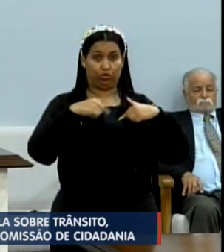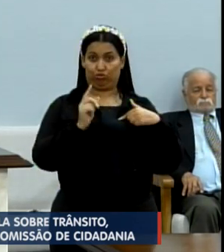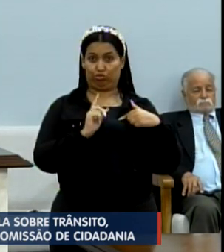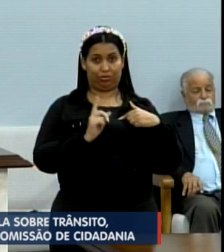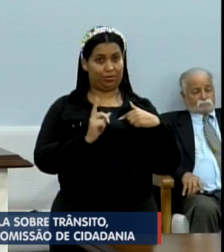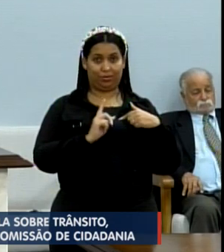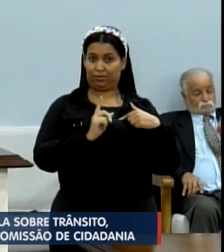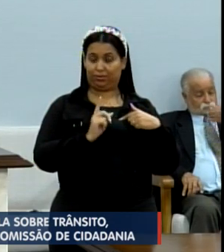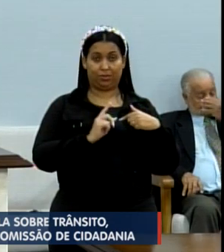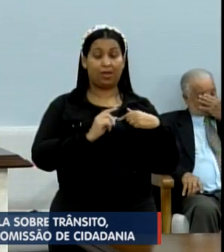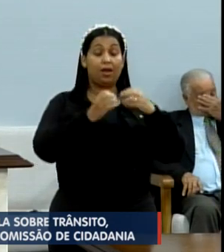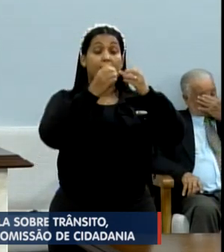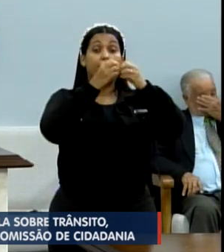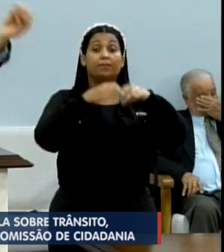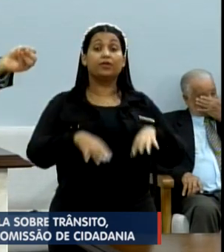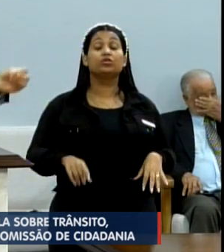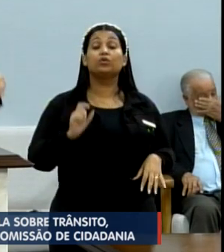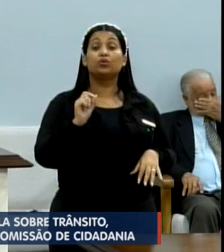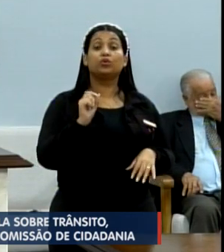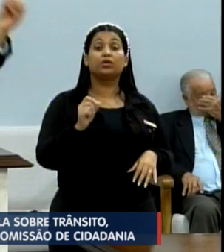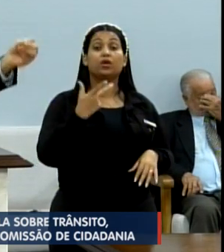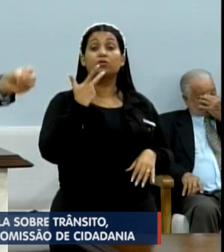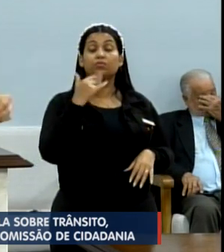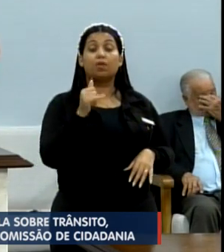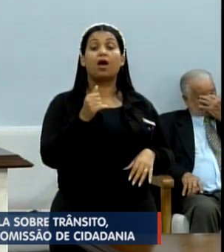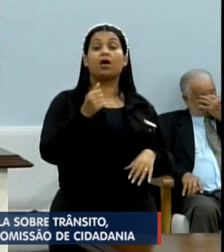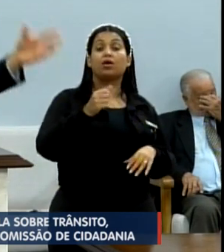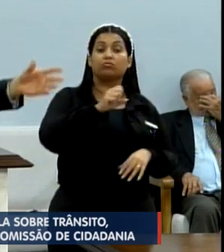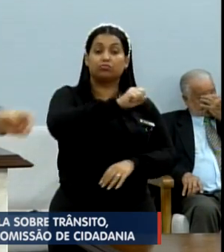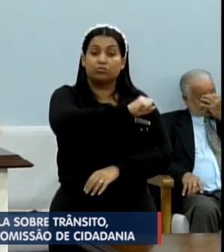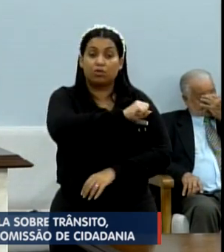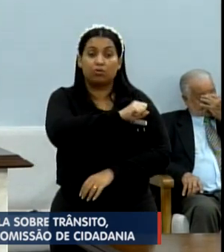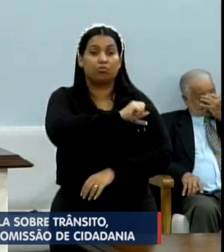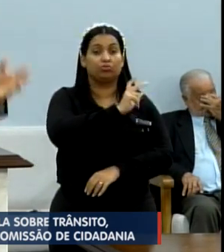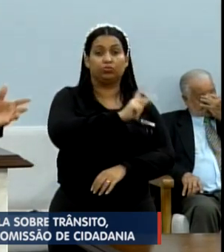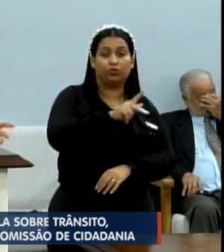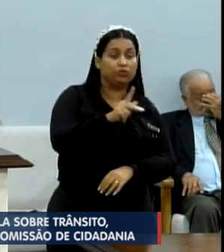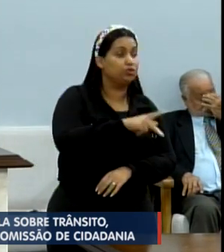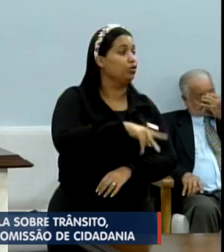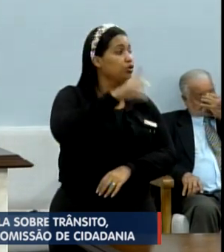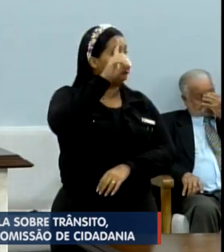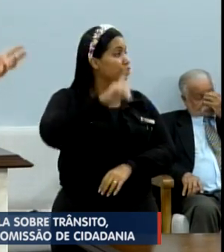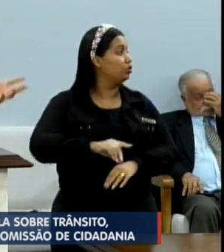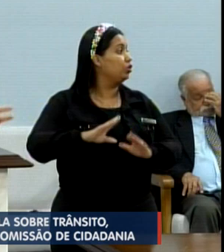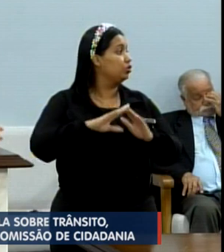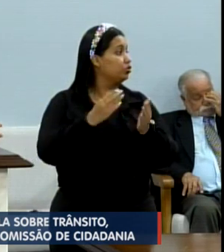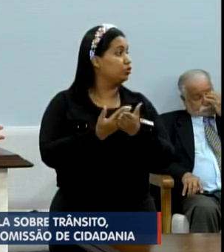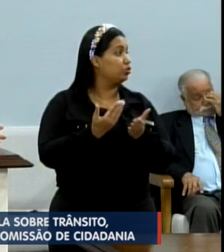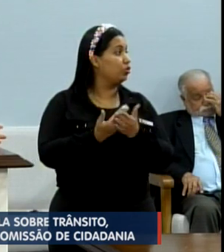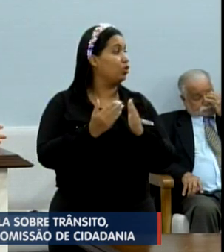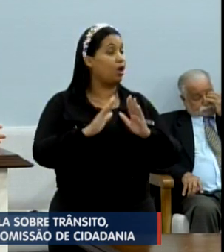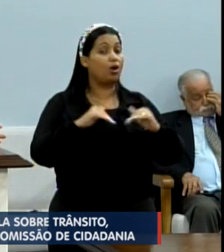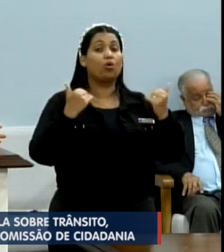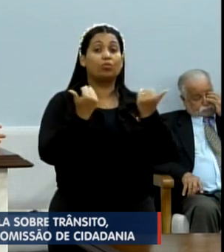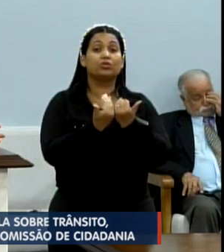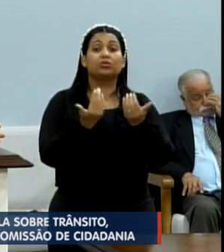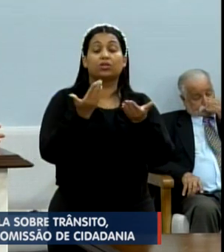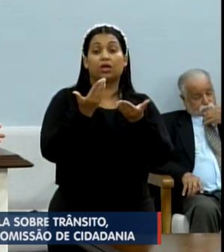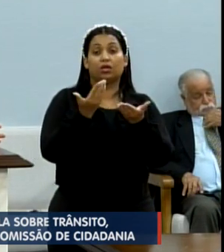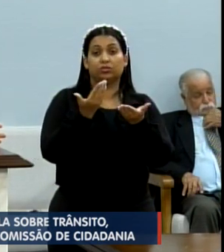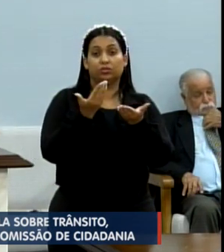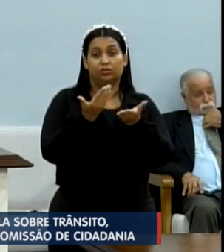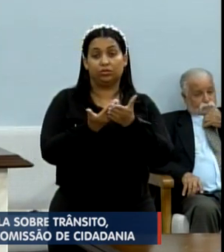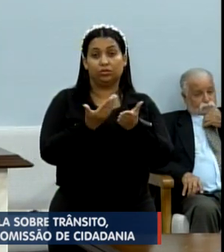O senhor está prejudicando os pais, os alunos, os professores, diretores de escola, a comunidade escolar, o senhor está